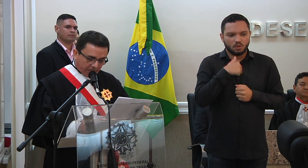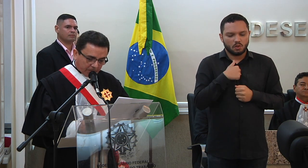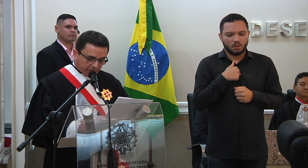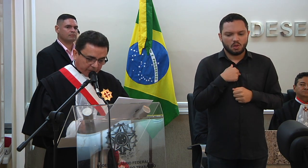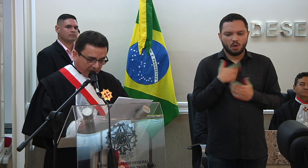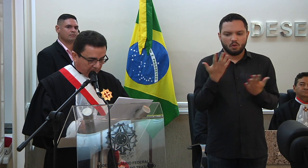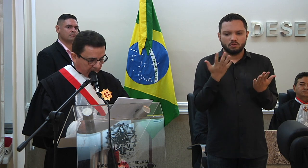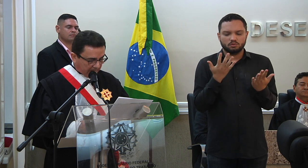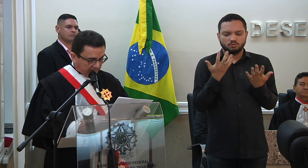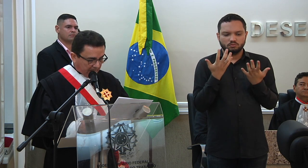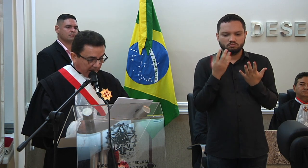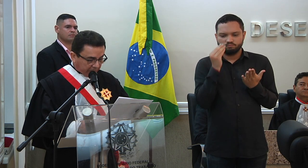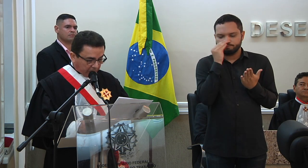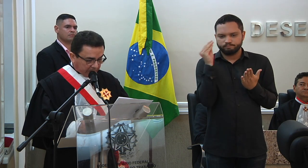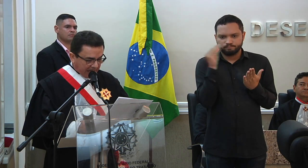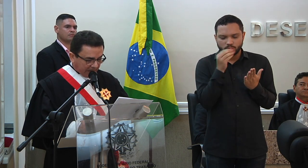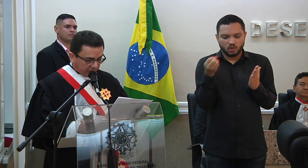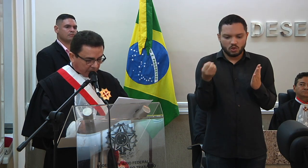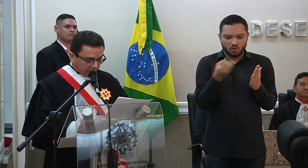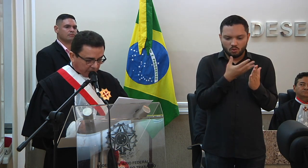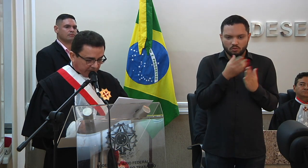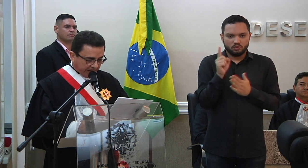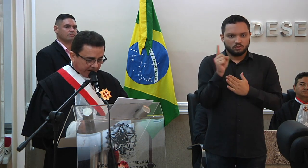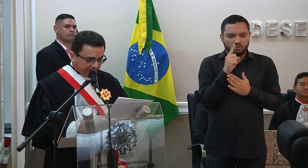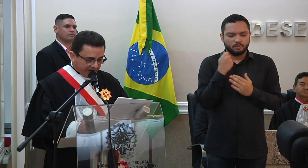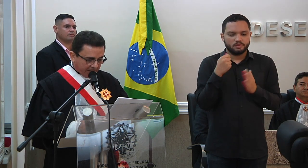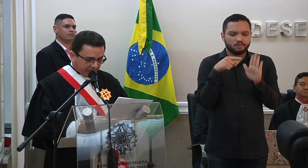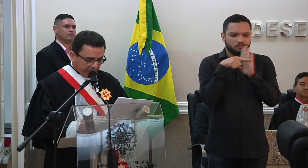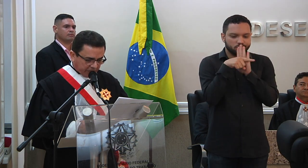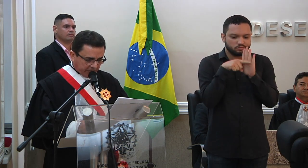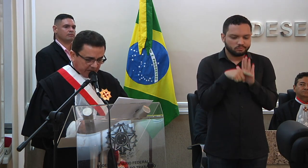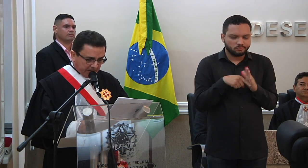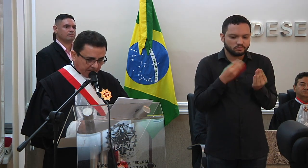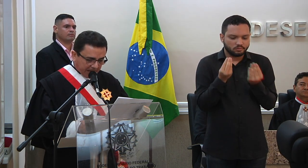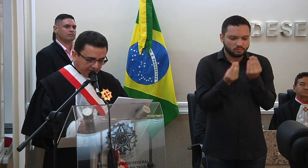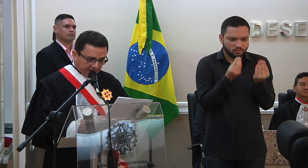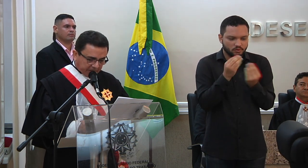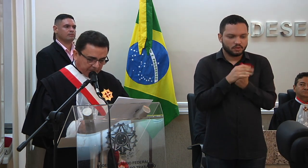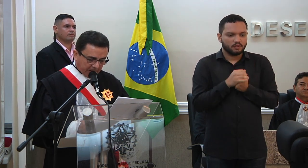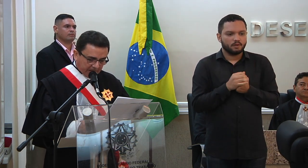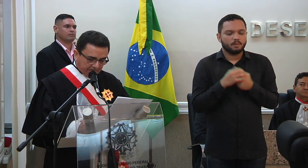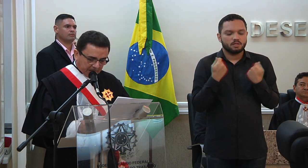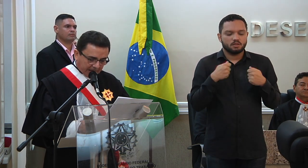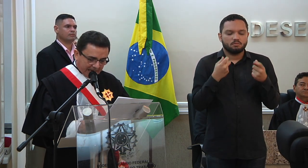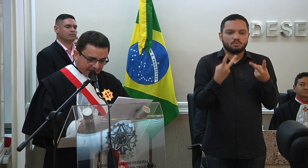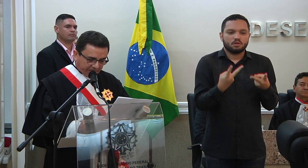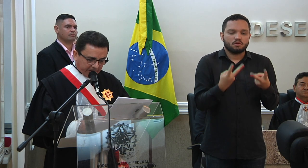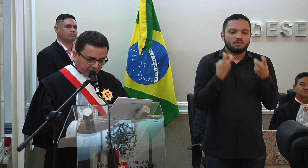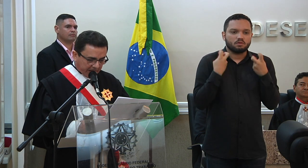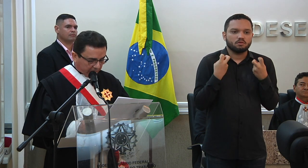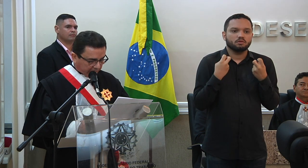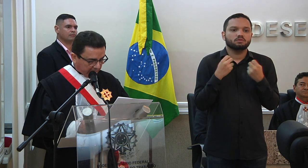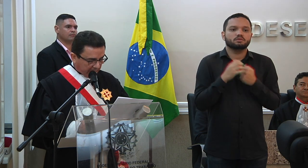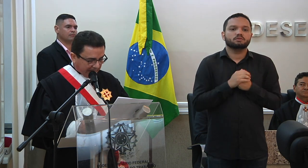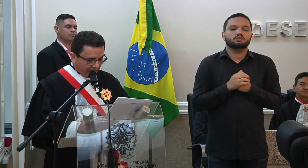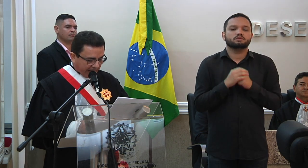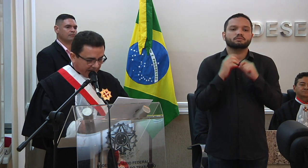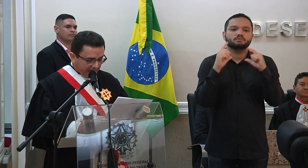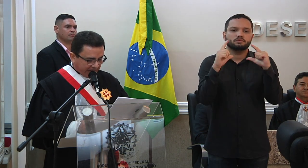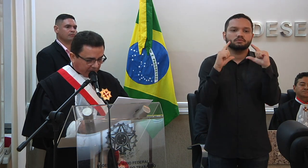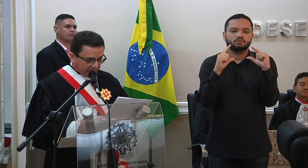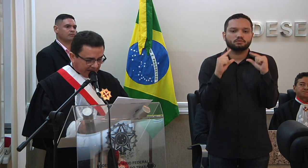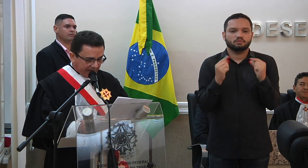novo formato em construção mas sondar as condições da realidade emergente para perceber que cada vez menos